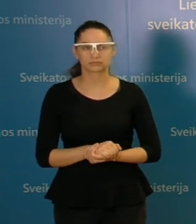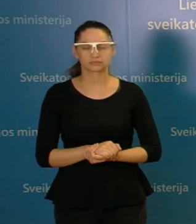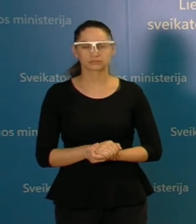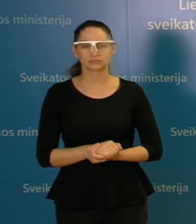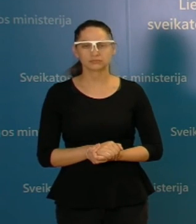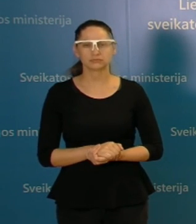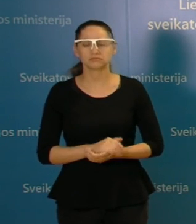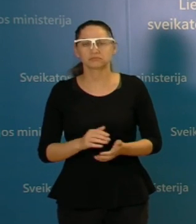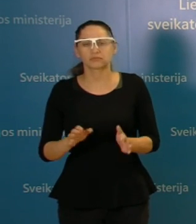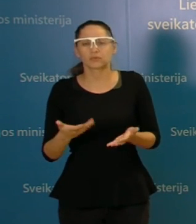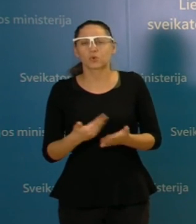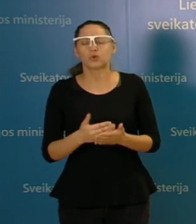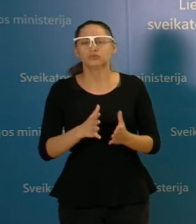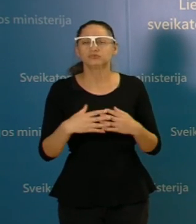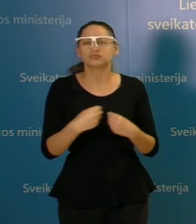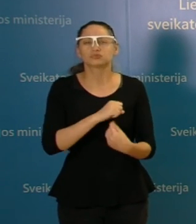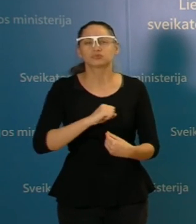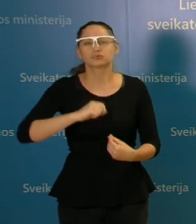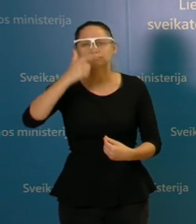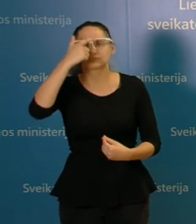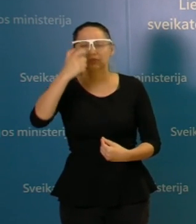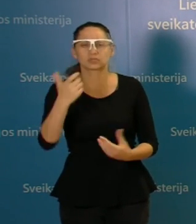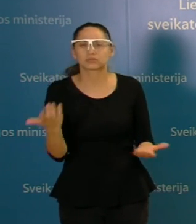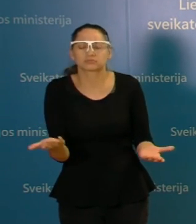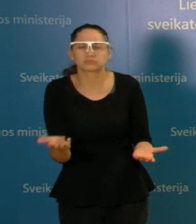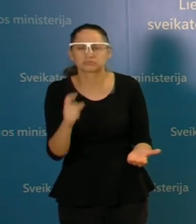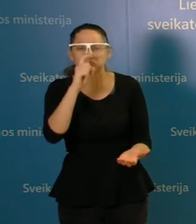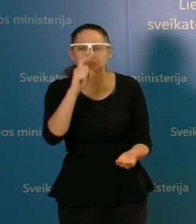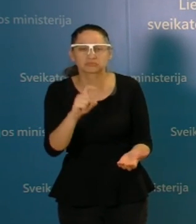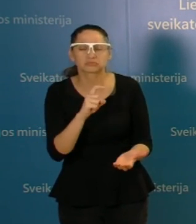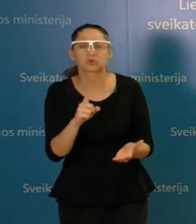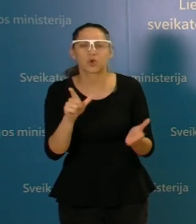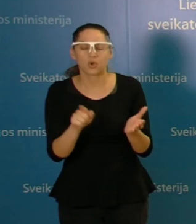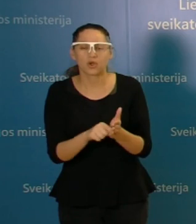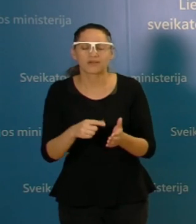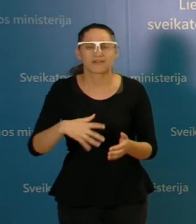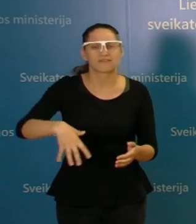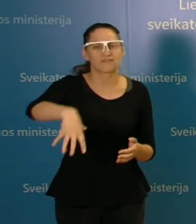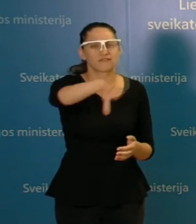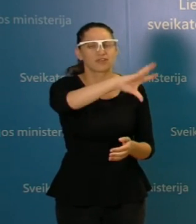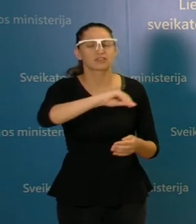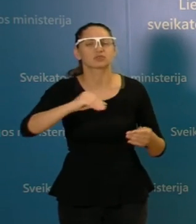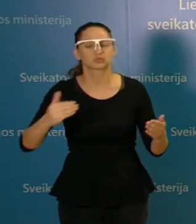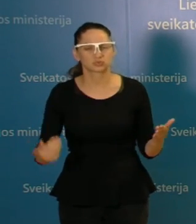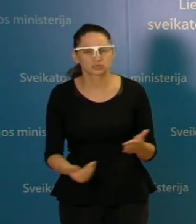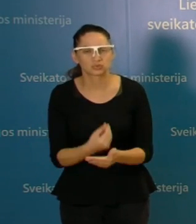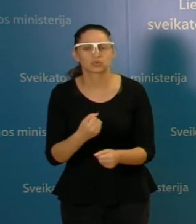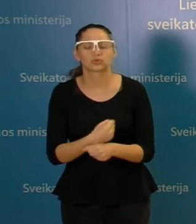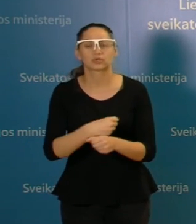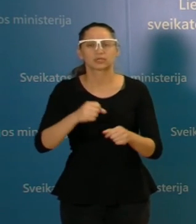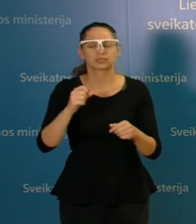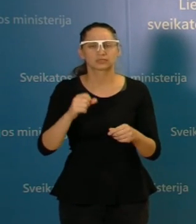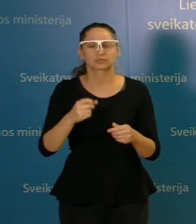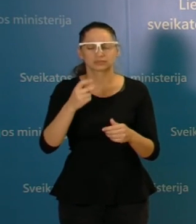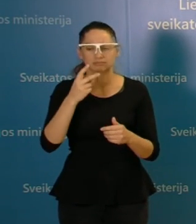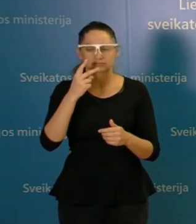nieko piktintis. Aš kaip ir sakiau, visa sistema turės vėl iš naujo prisitaikyti prie vėl greito lygos